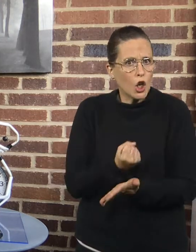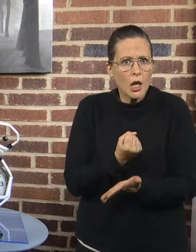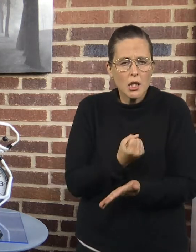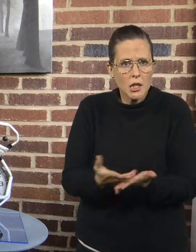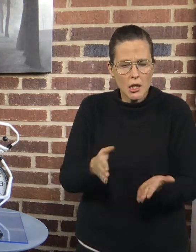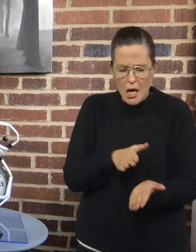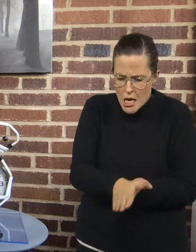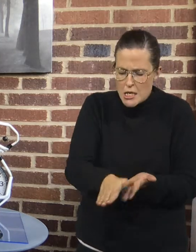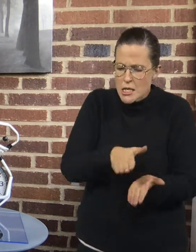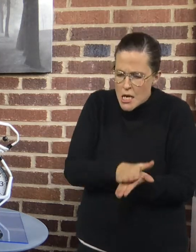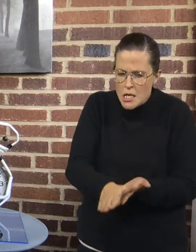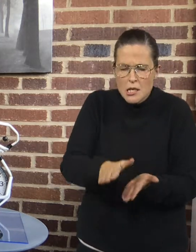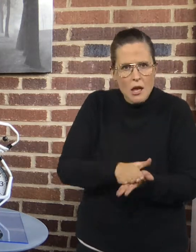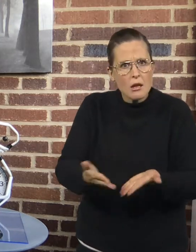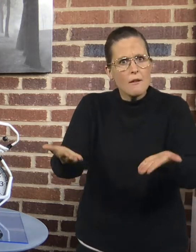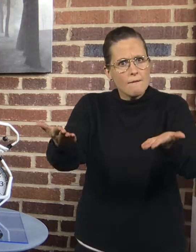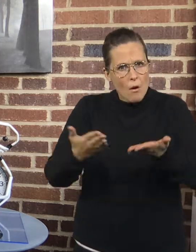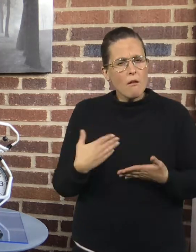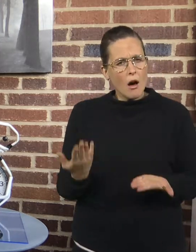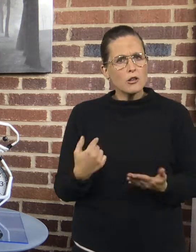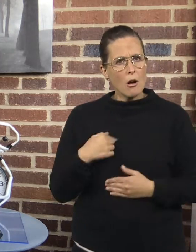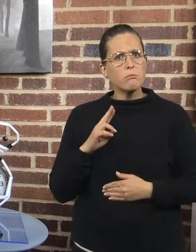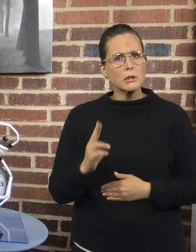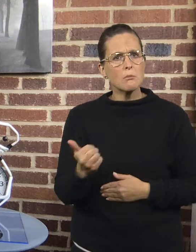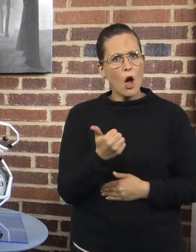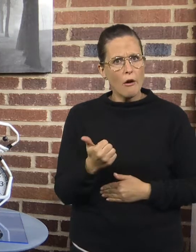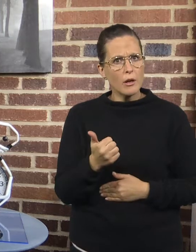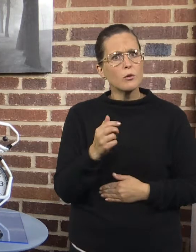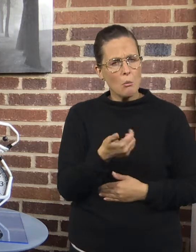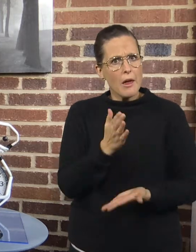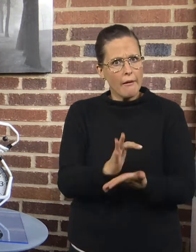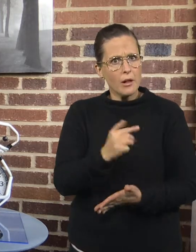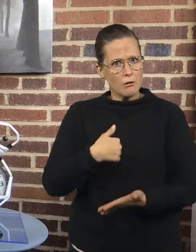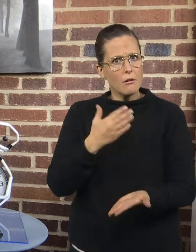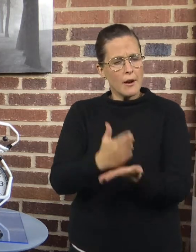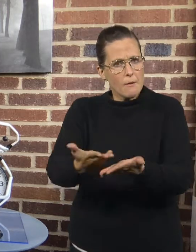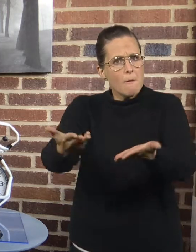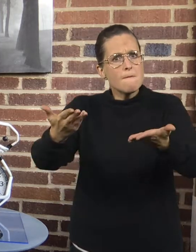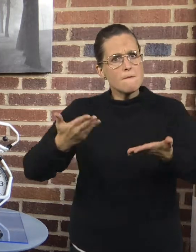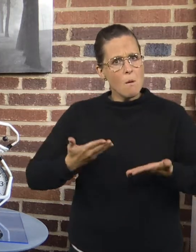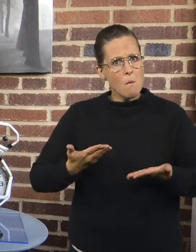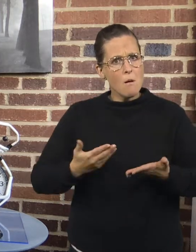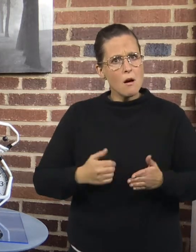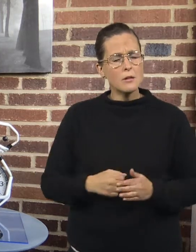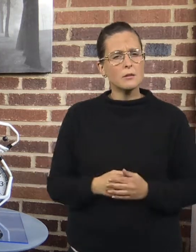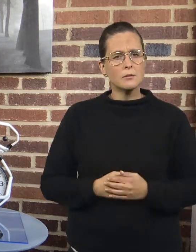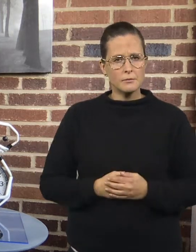lyckades med att få de rättigheter som jag behöver ha uppfyllda.